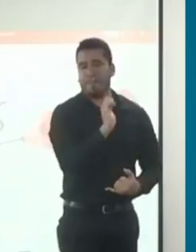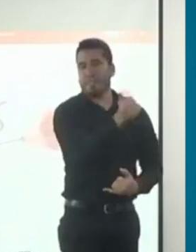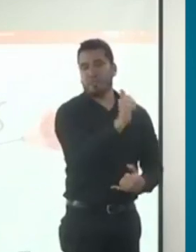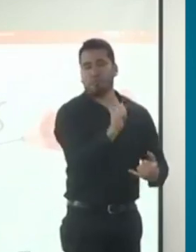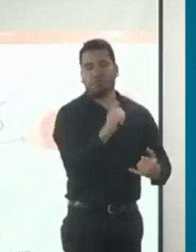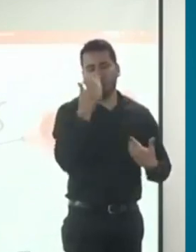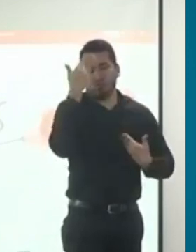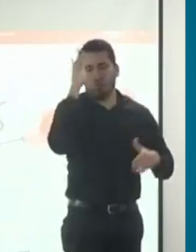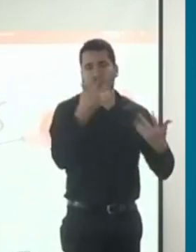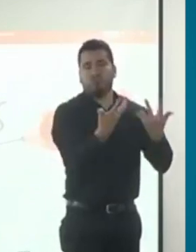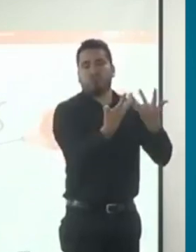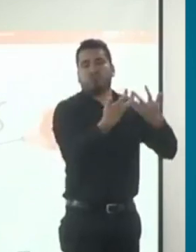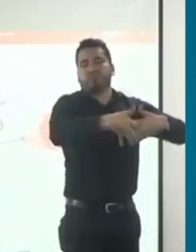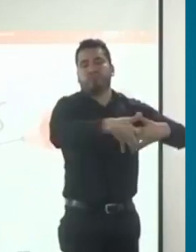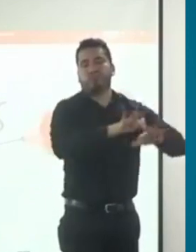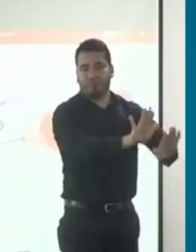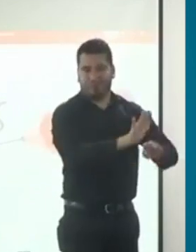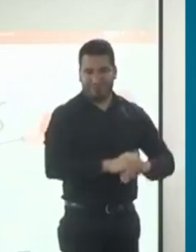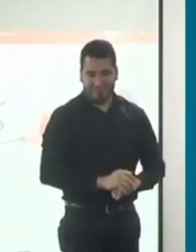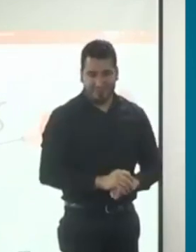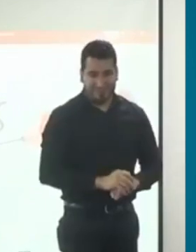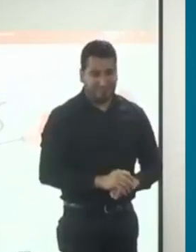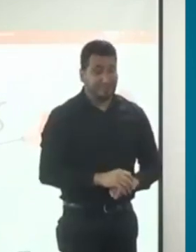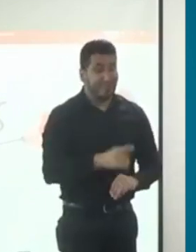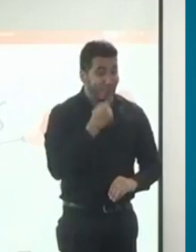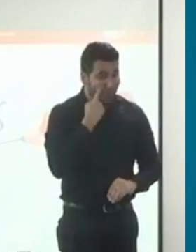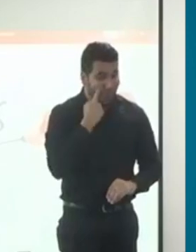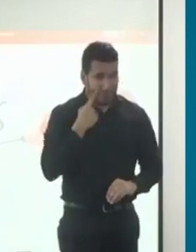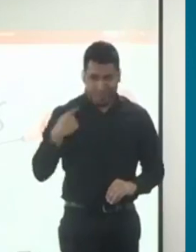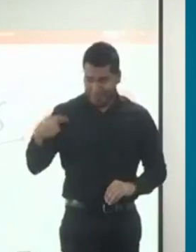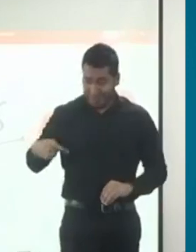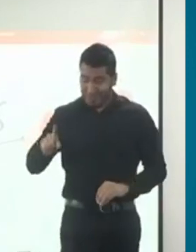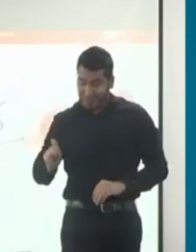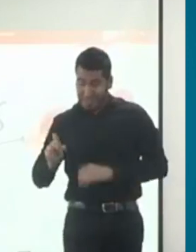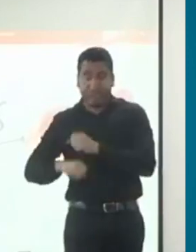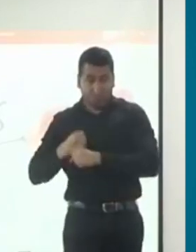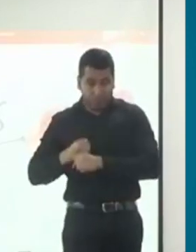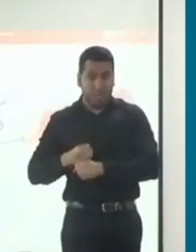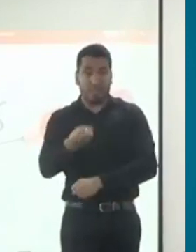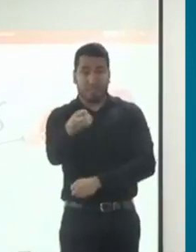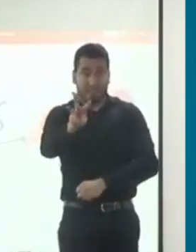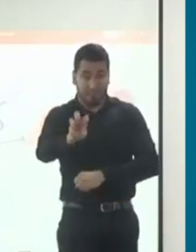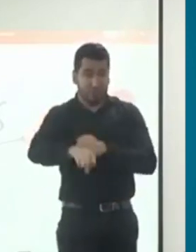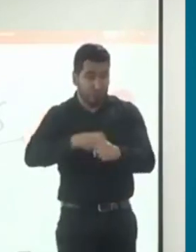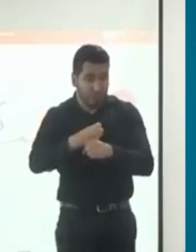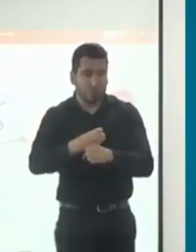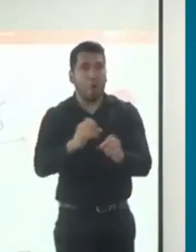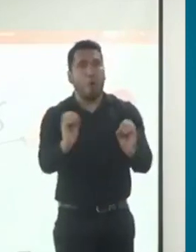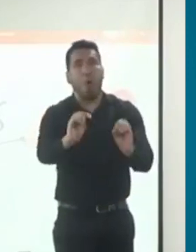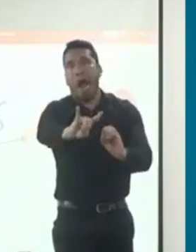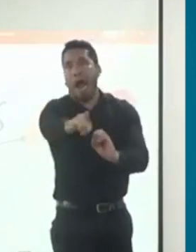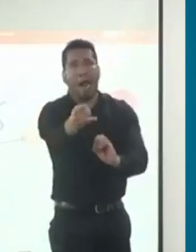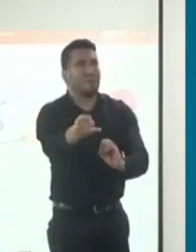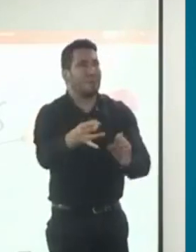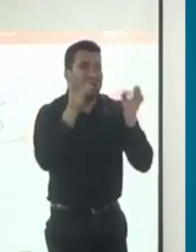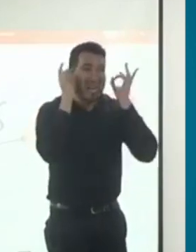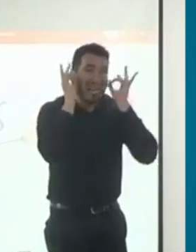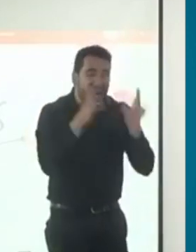es así. Solo en esos tres momentos y los datos que no sean de la certificación, hago el ajuste en una